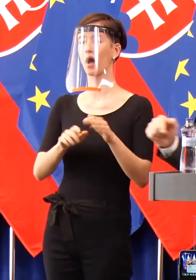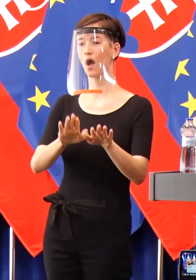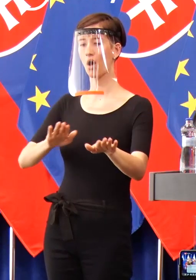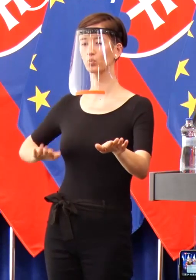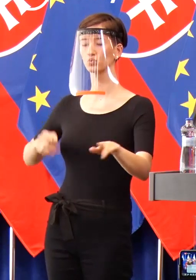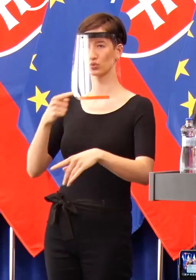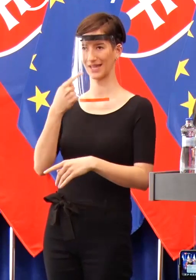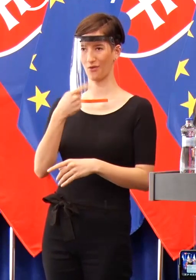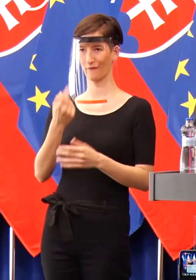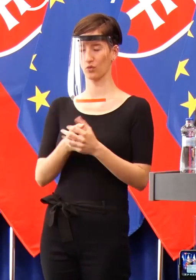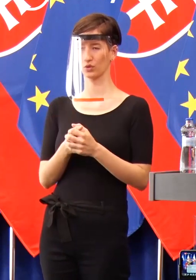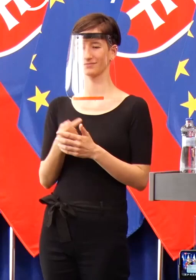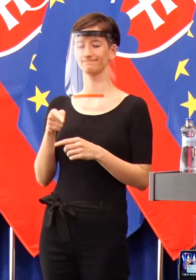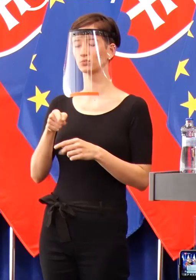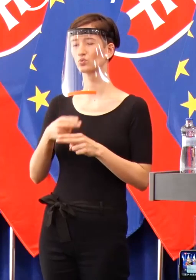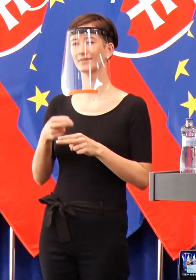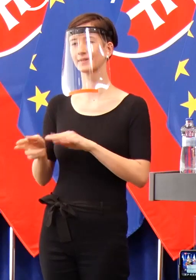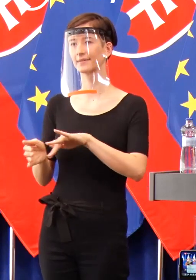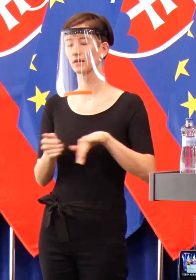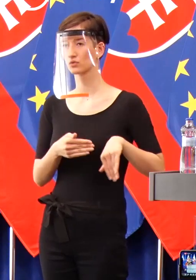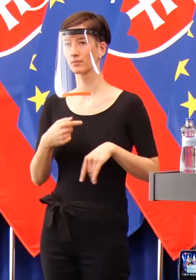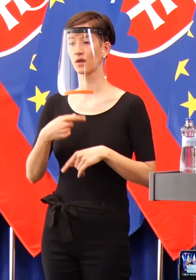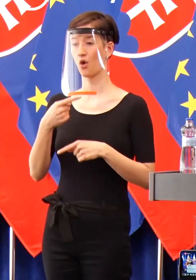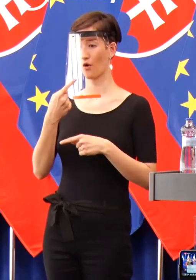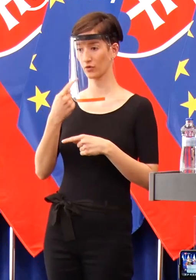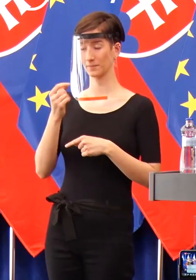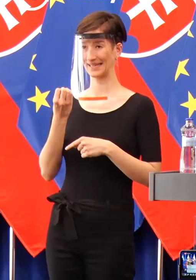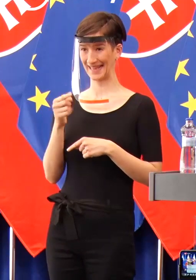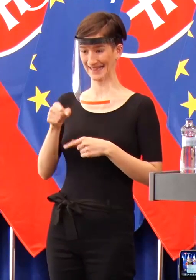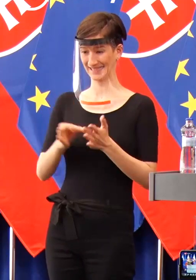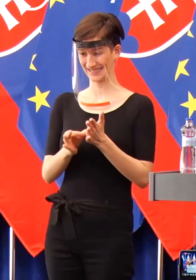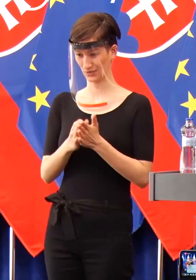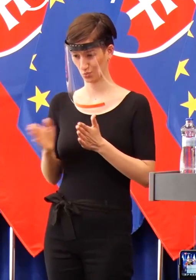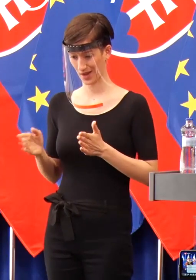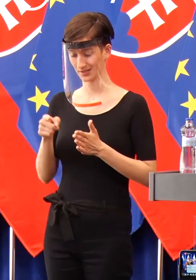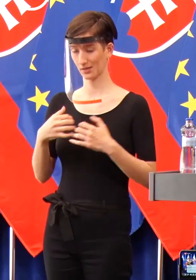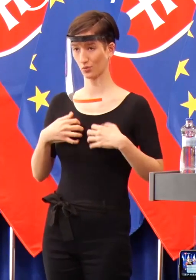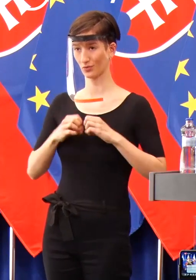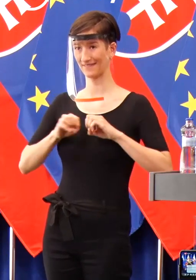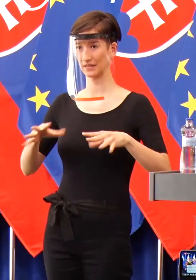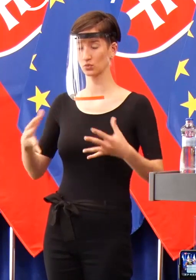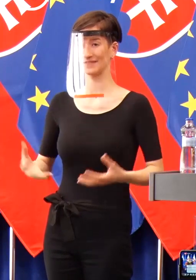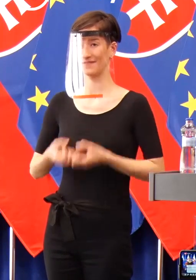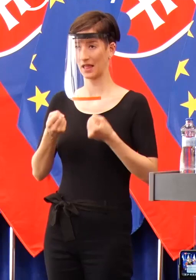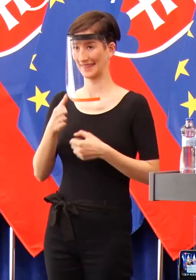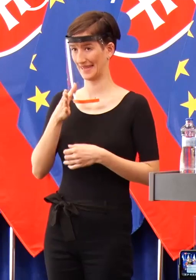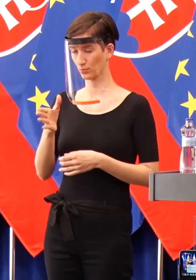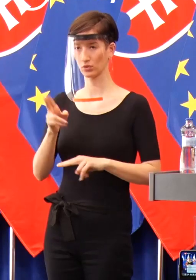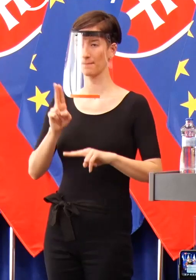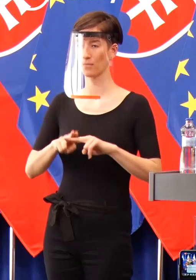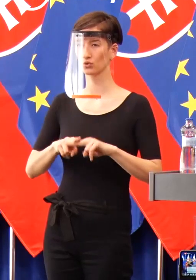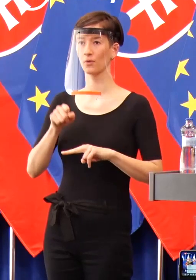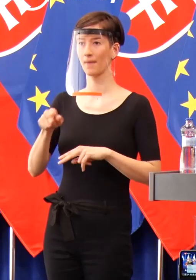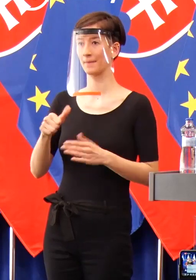obzor, za obzorom vidím, že keď tú situáciu nezvládneme, budeme tu mať tisícky chorých denne. Ja to nechcem oznamovať. Ja nechcem